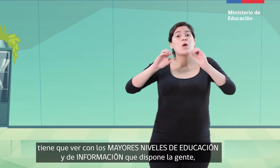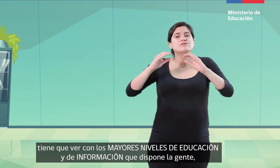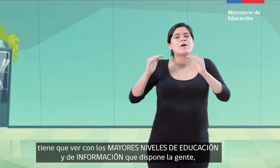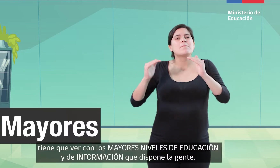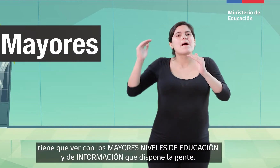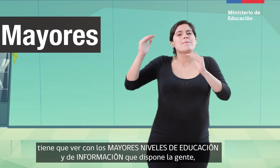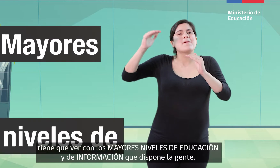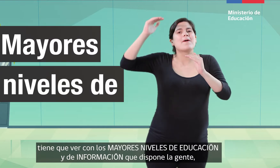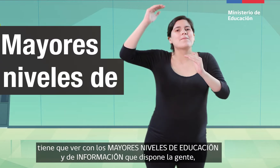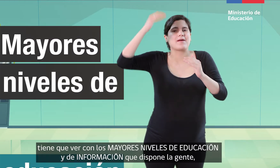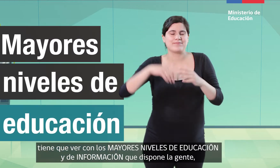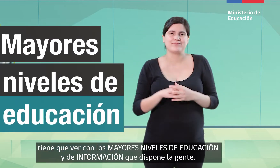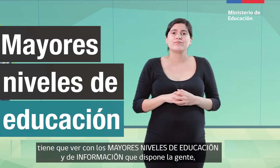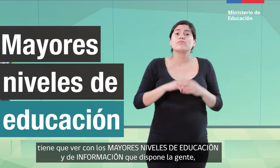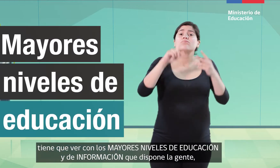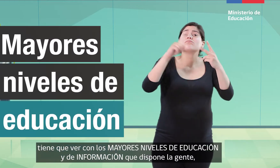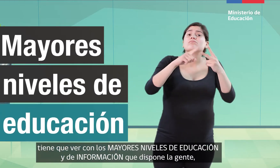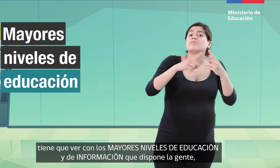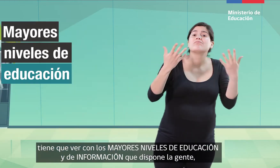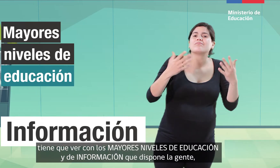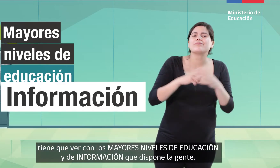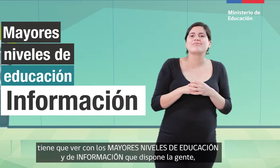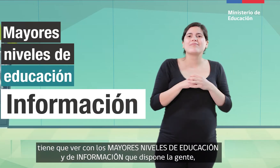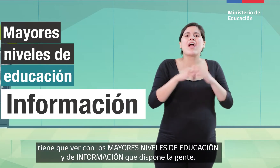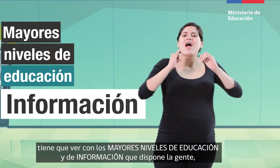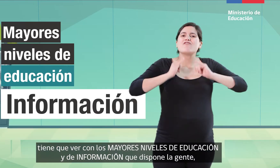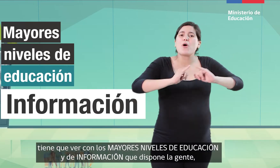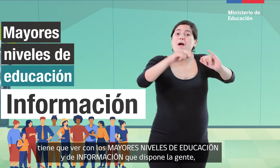ver con los mayores niveles de educación y de información que dispone la gente.